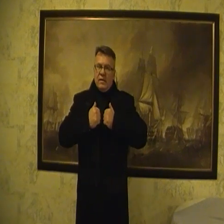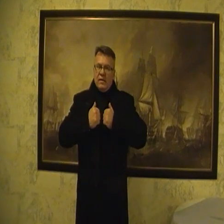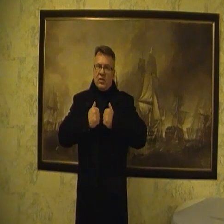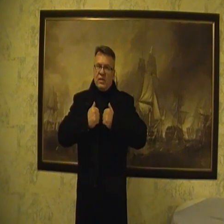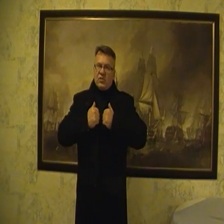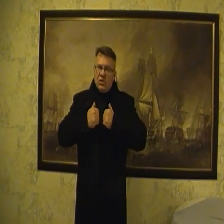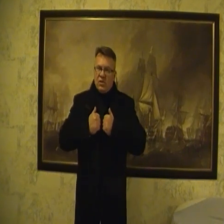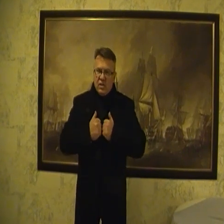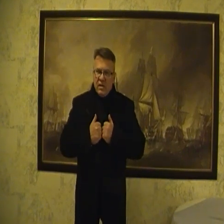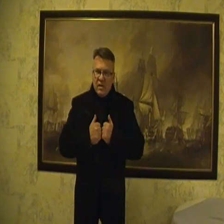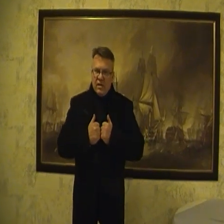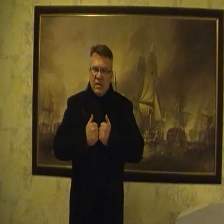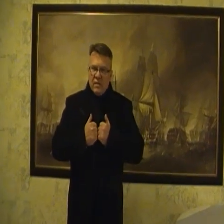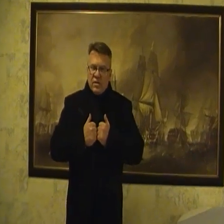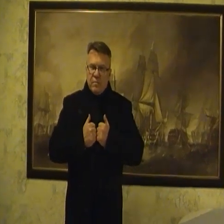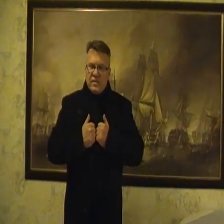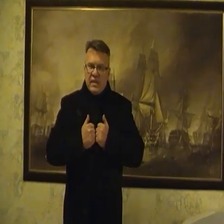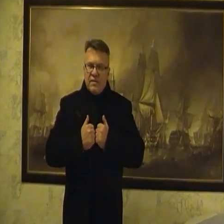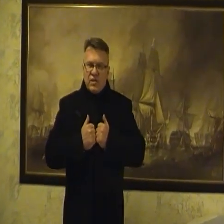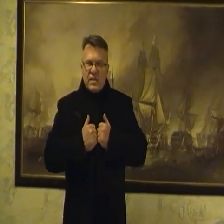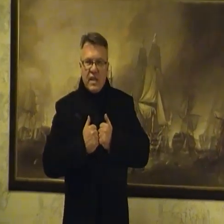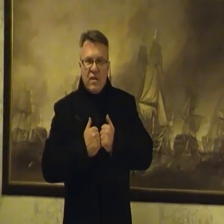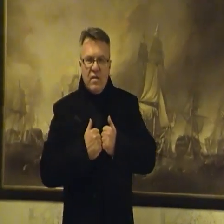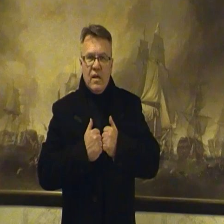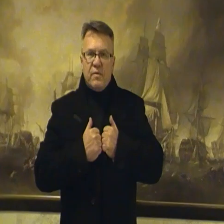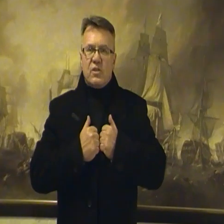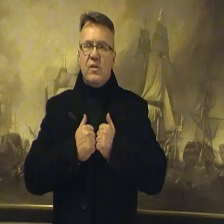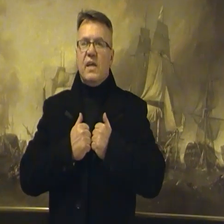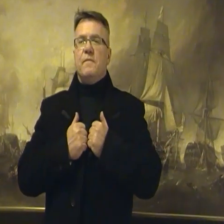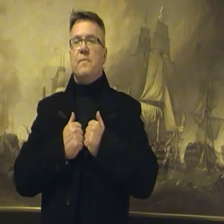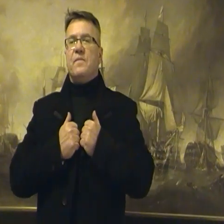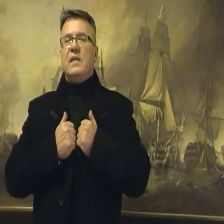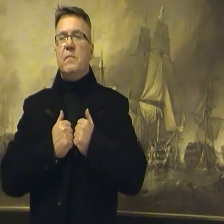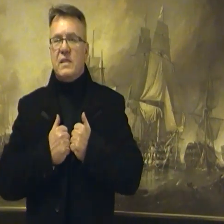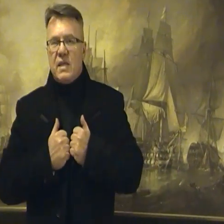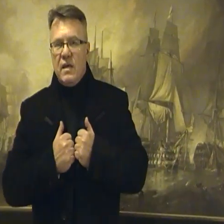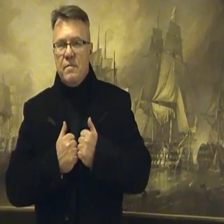przez 30 dni w czasie powstania warszawskiego po stronie niemieckiej,